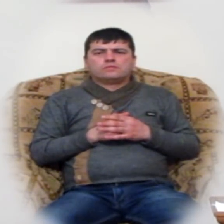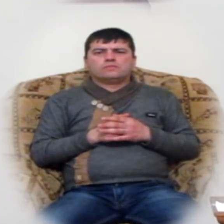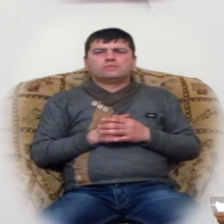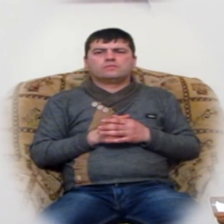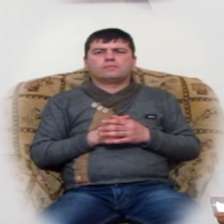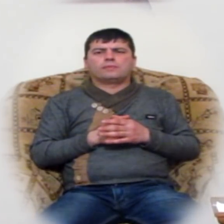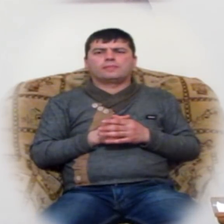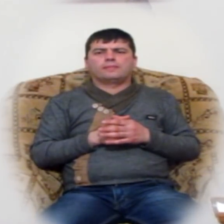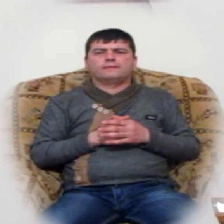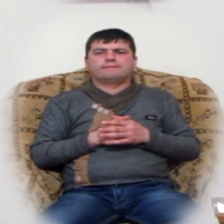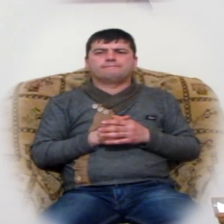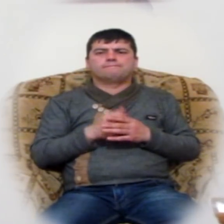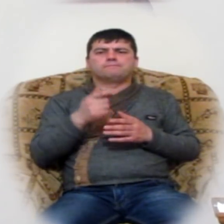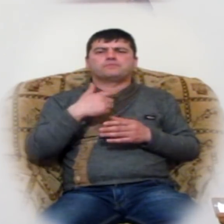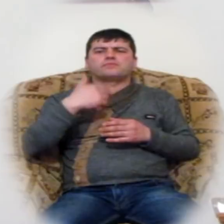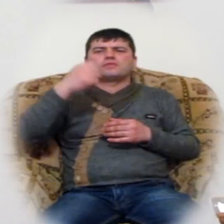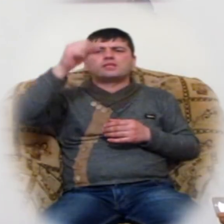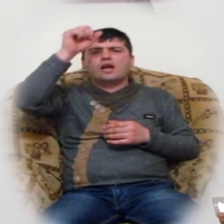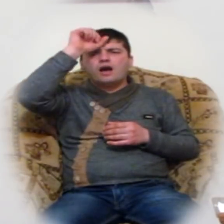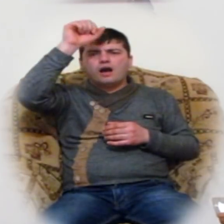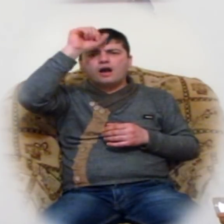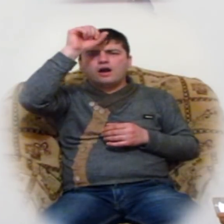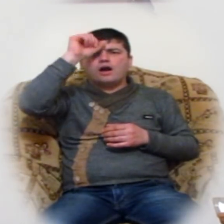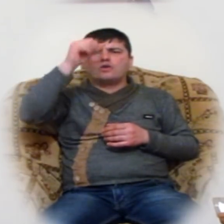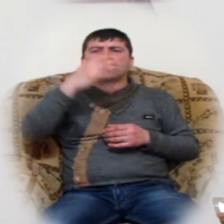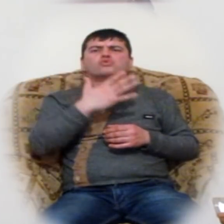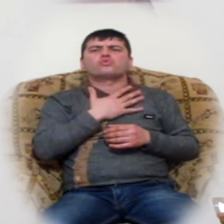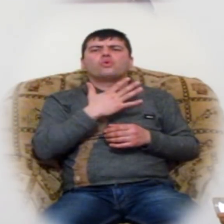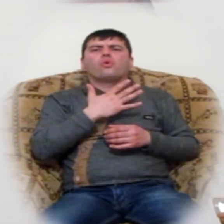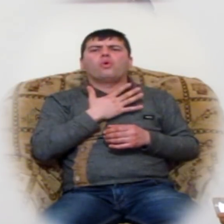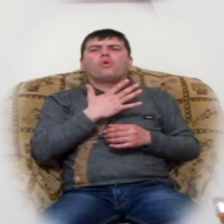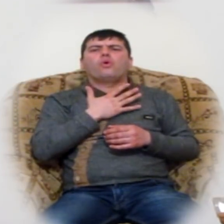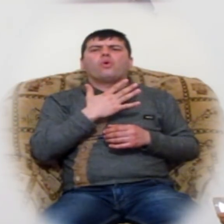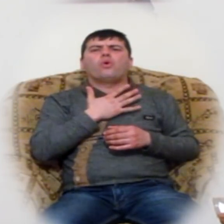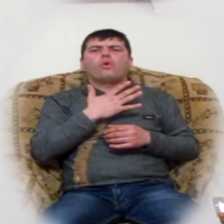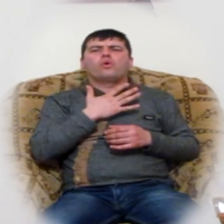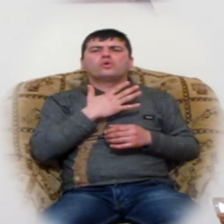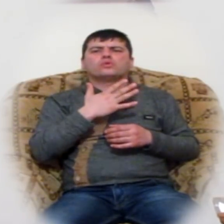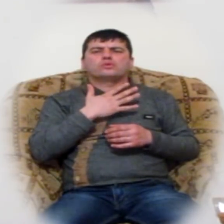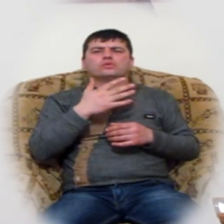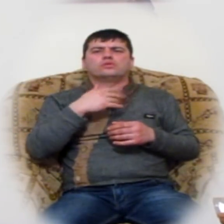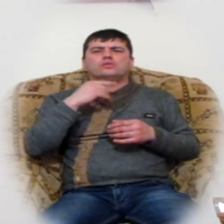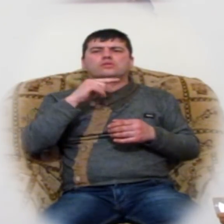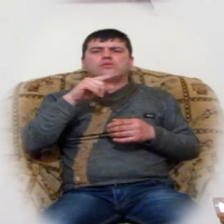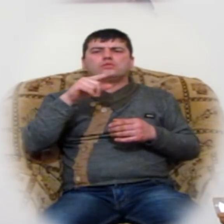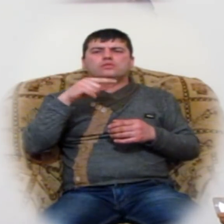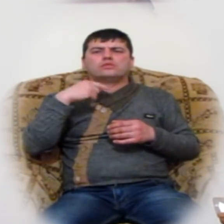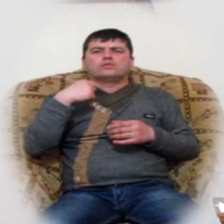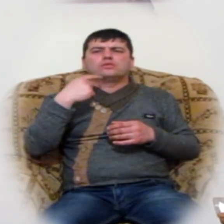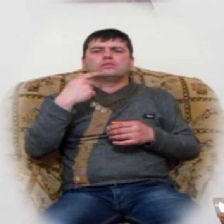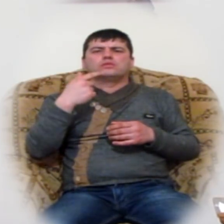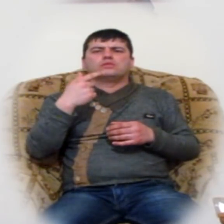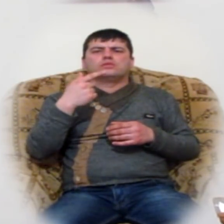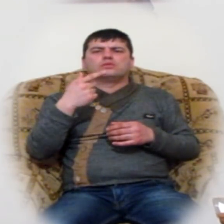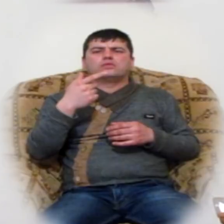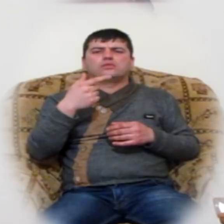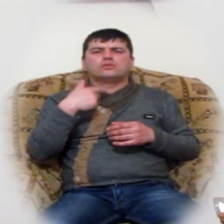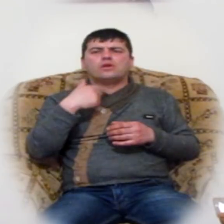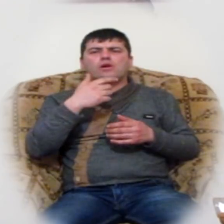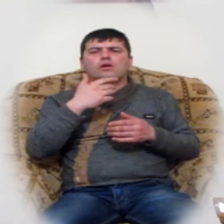աստո հոքին է կնում աստո գործերը, աստո խորություները և աստո սուրպոք